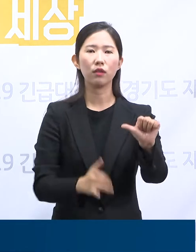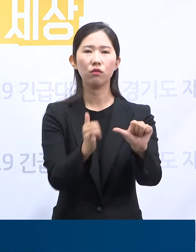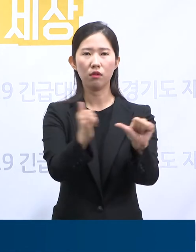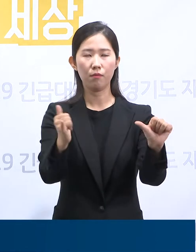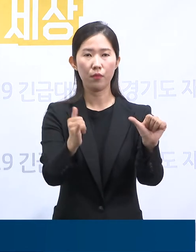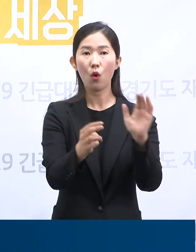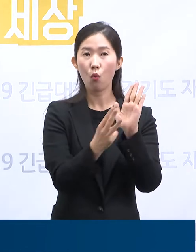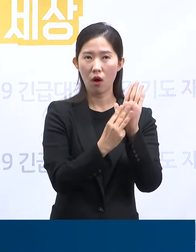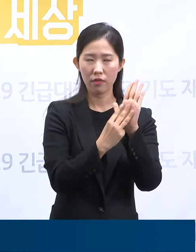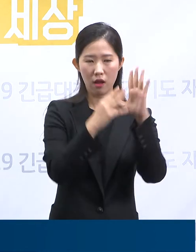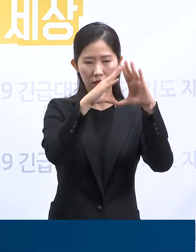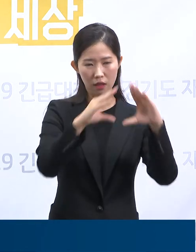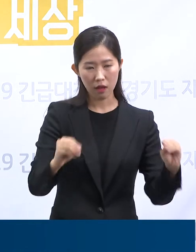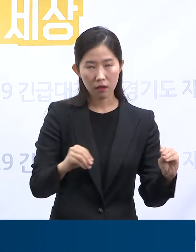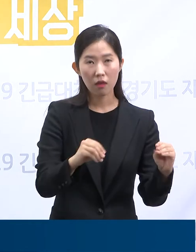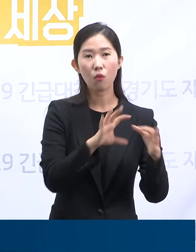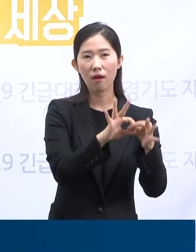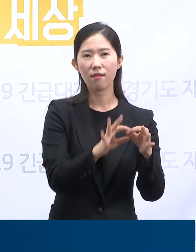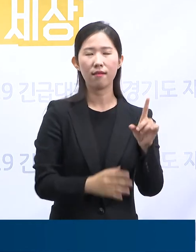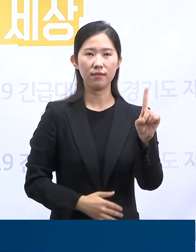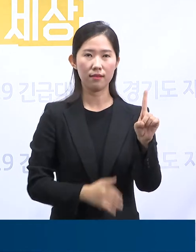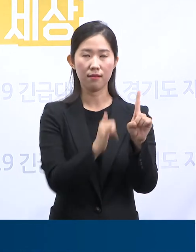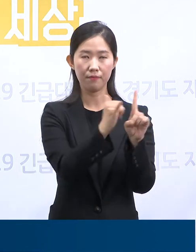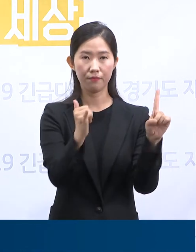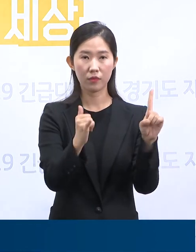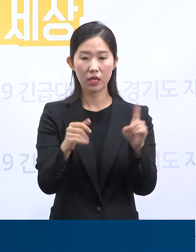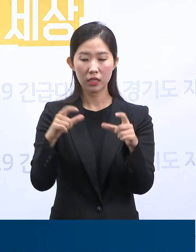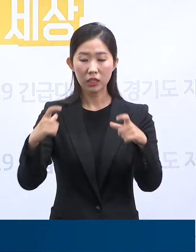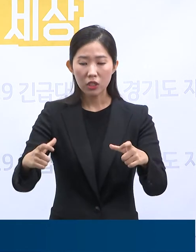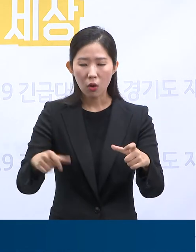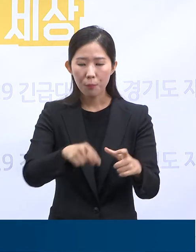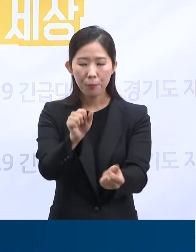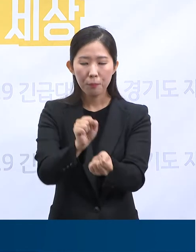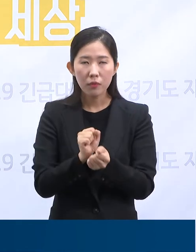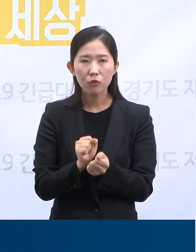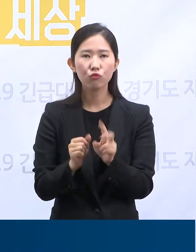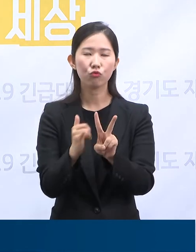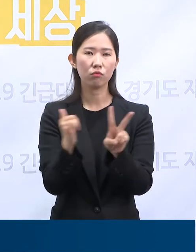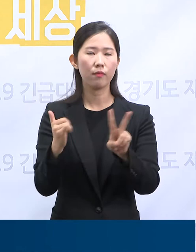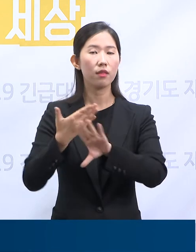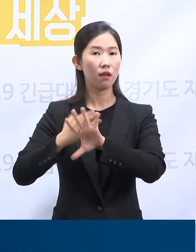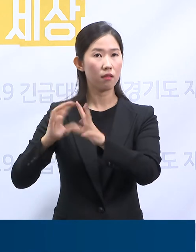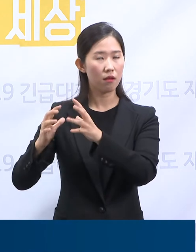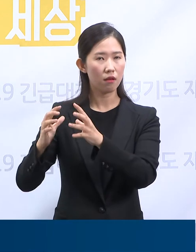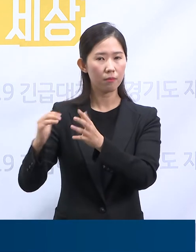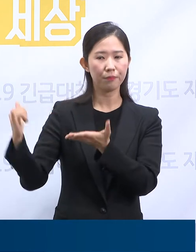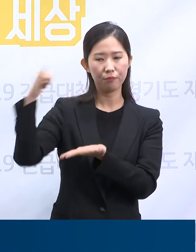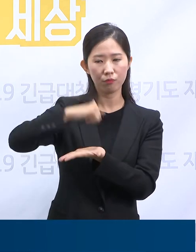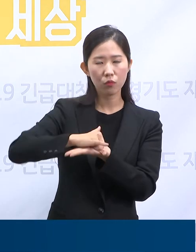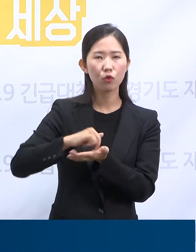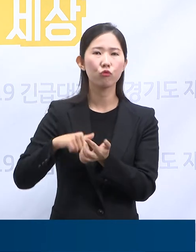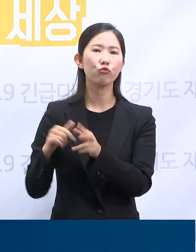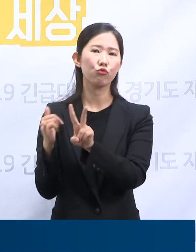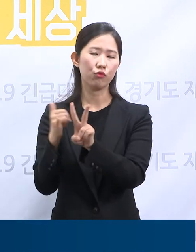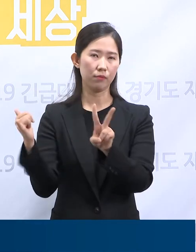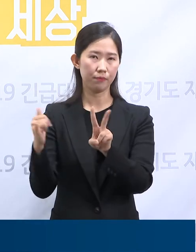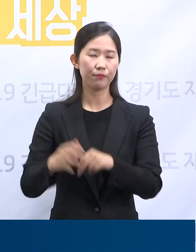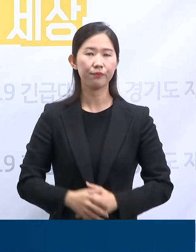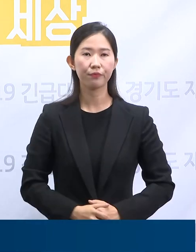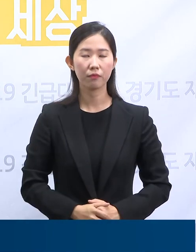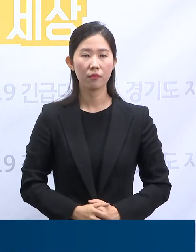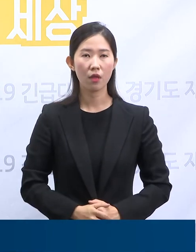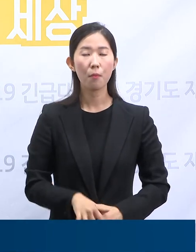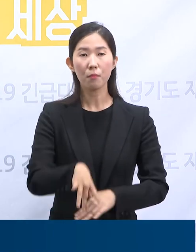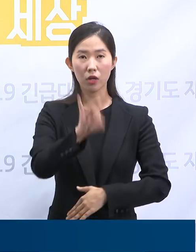관악구 다단계 관련된 1명, 지역사회 발생 2명, 해외 유입 2명입니다. 먼저 서울 관악구 사무실